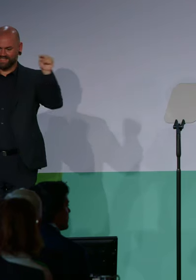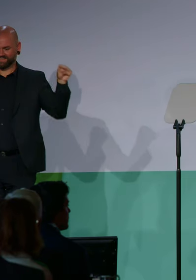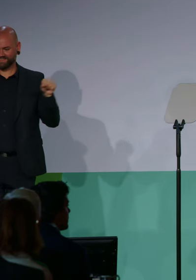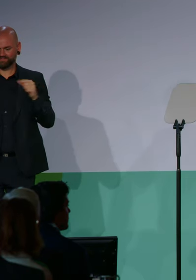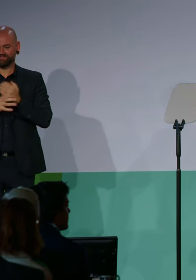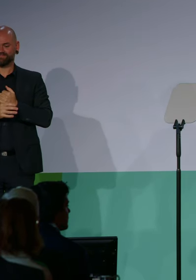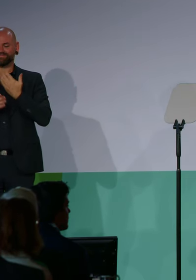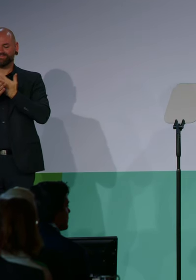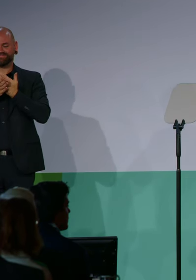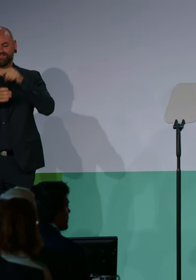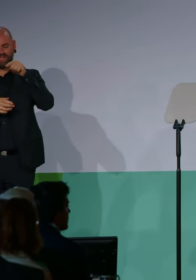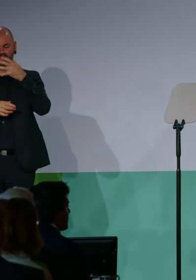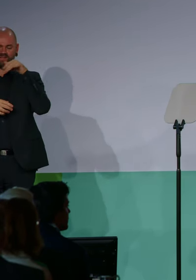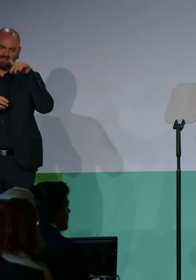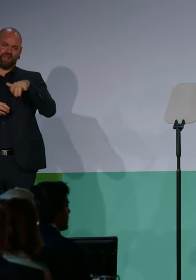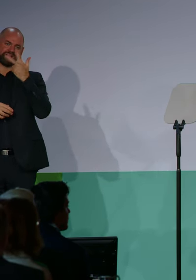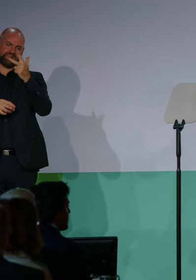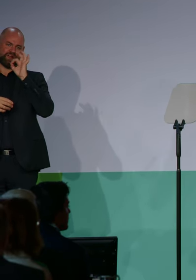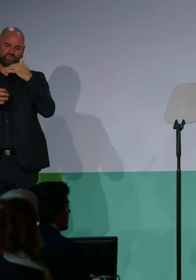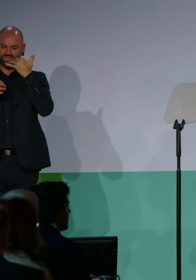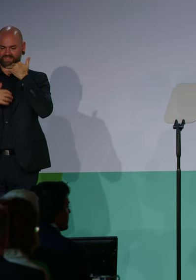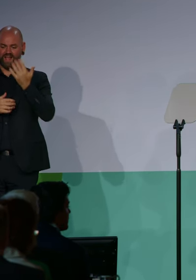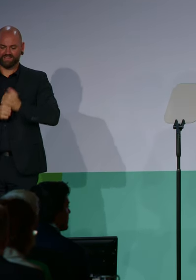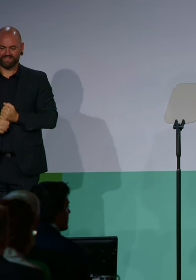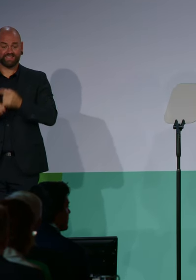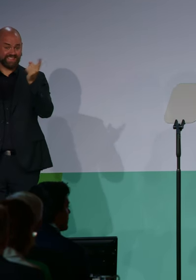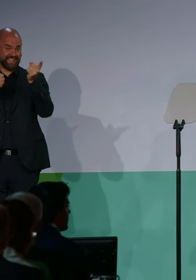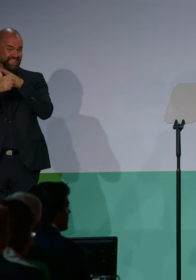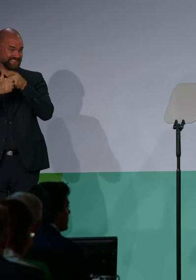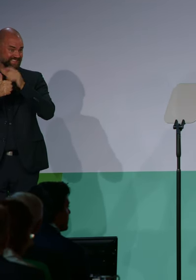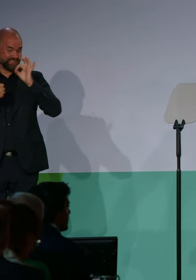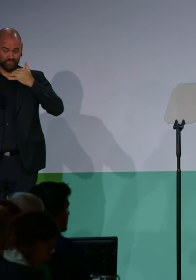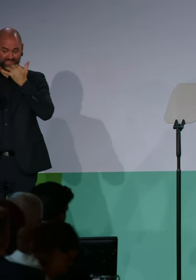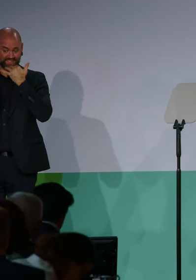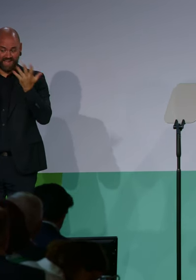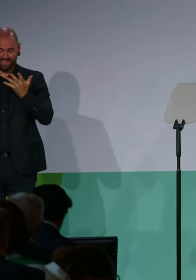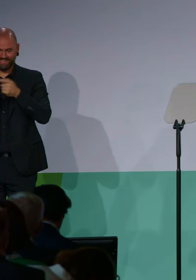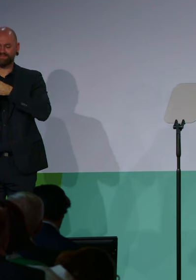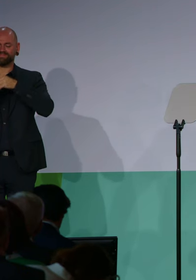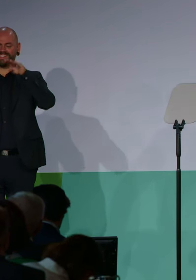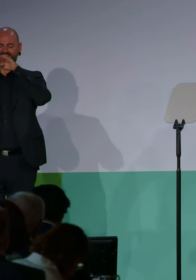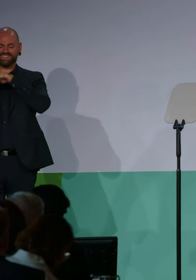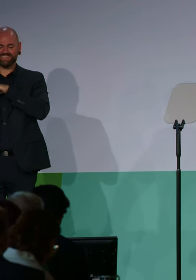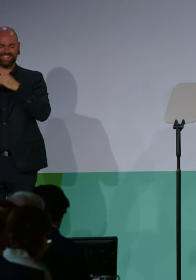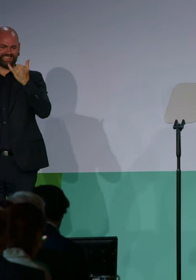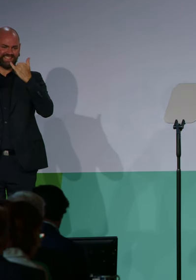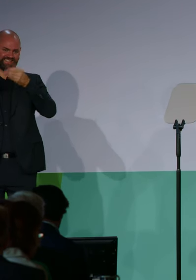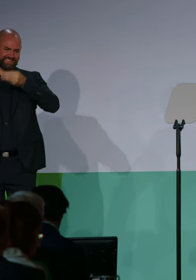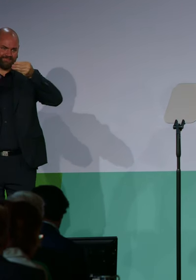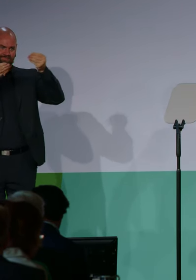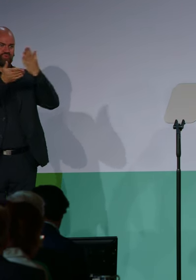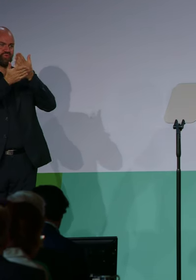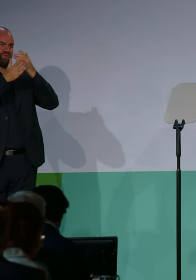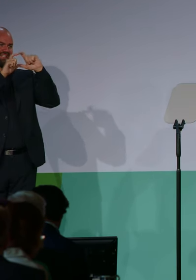letzter Woche in die Ressorts gegeben. Die zweite gute Nachricht richtet sich an die Abgeordneten des Deutschen Bundestages, die ja auch hier